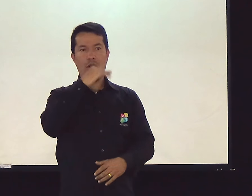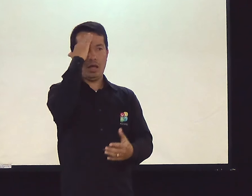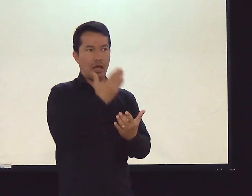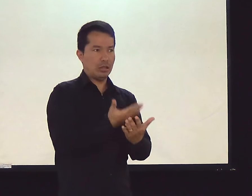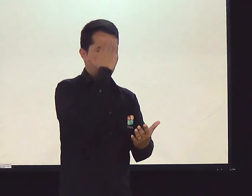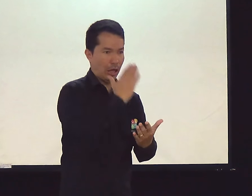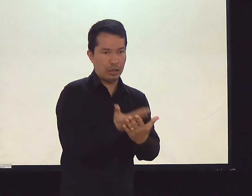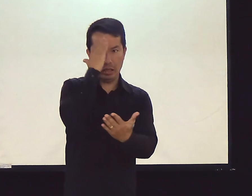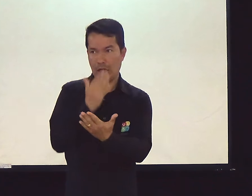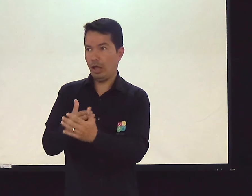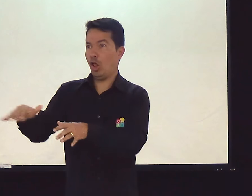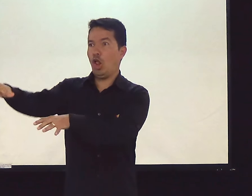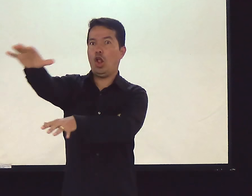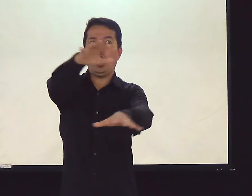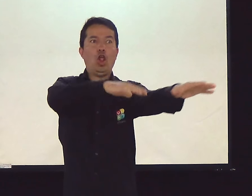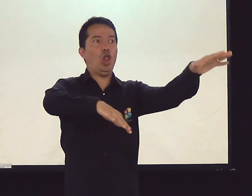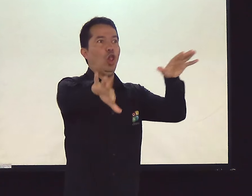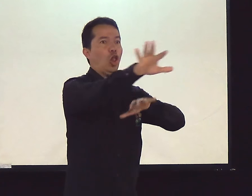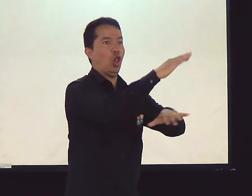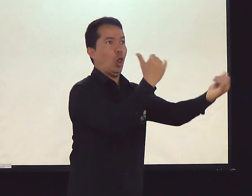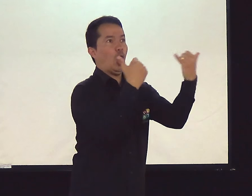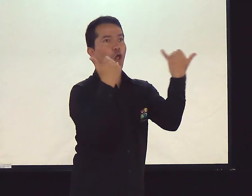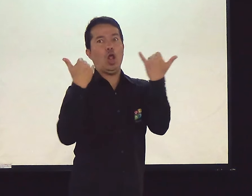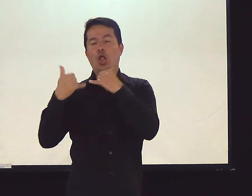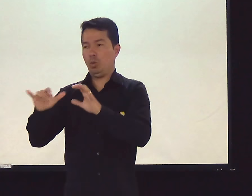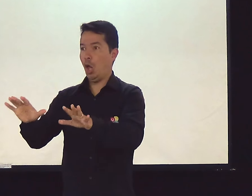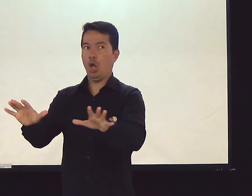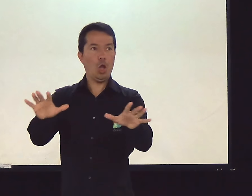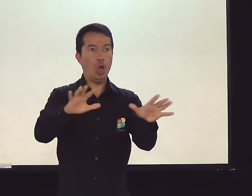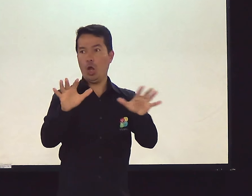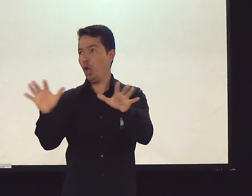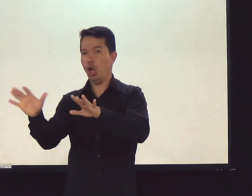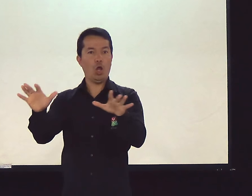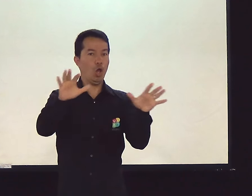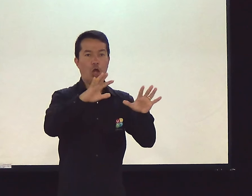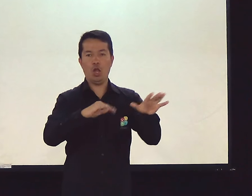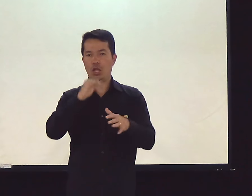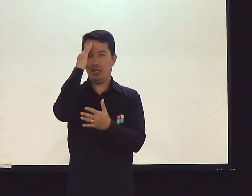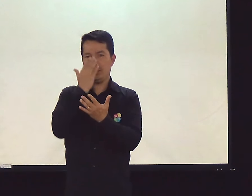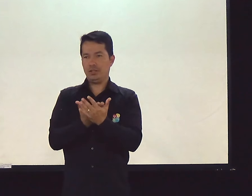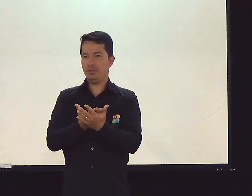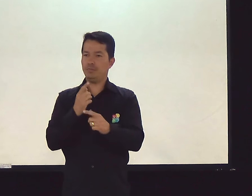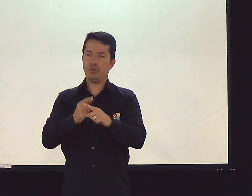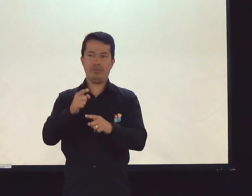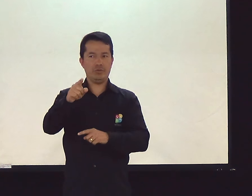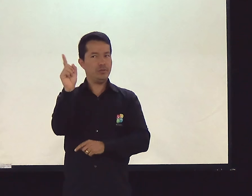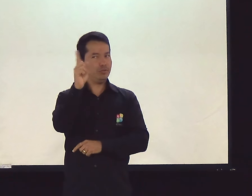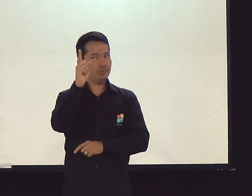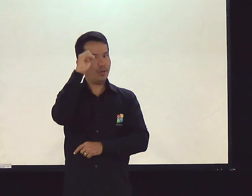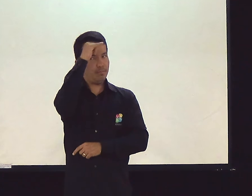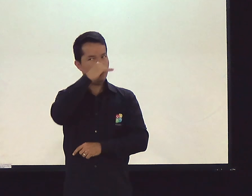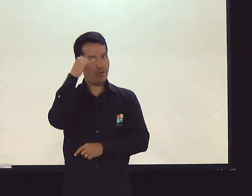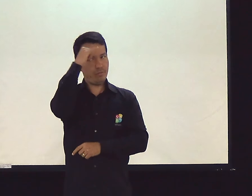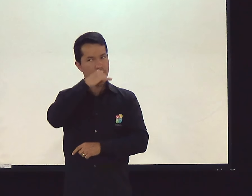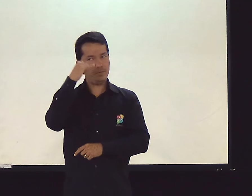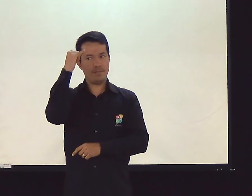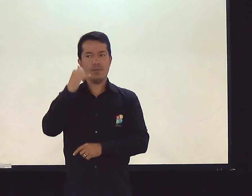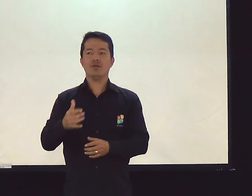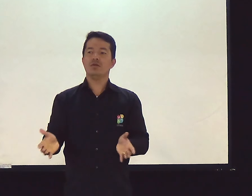quero que você esteja enganado pelas coisas que os outros falam. Eu não quero isso. Sabe? Que você acredita em tudo que te falam. Que não é bem assim.